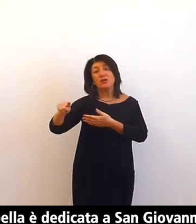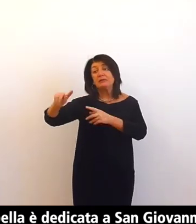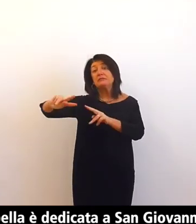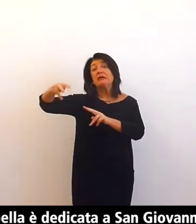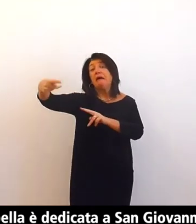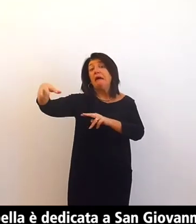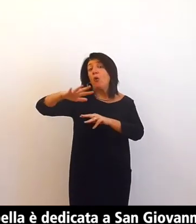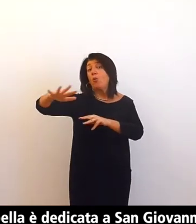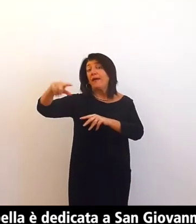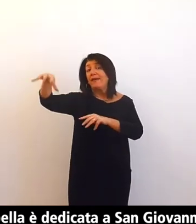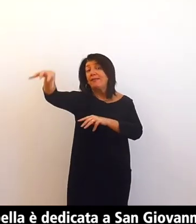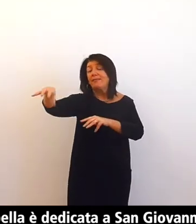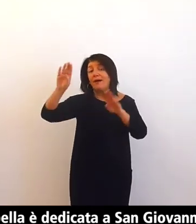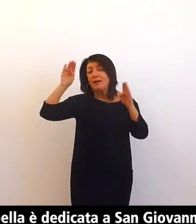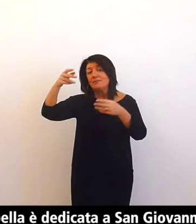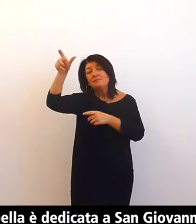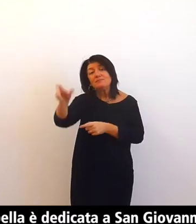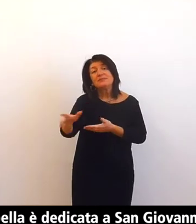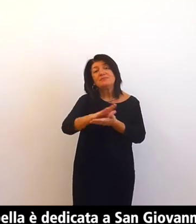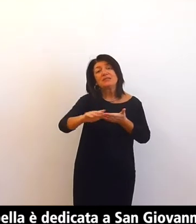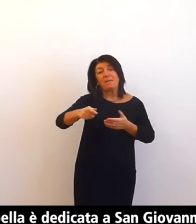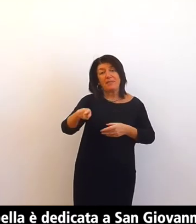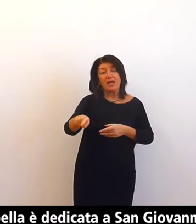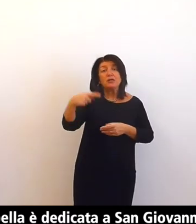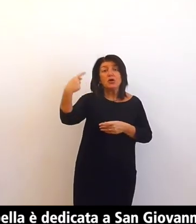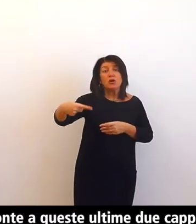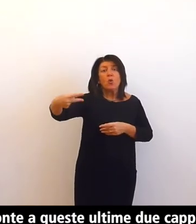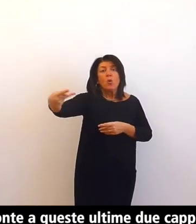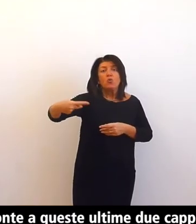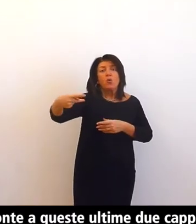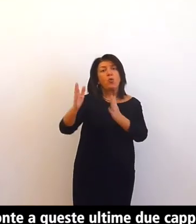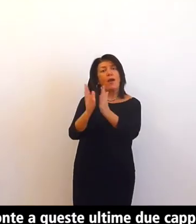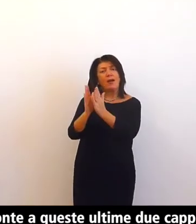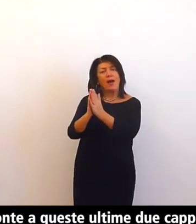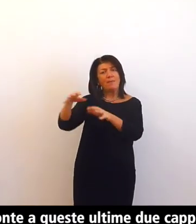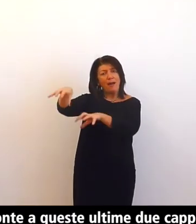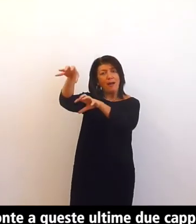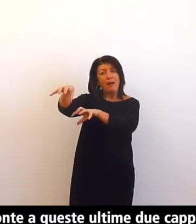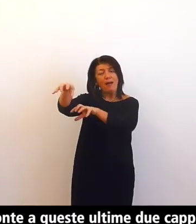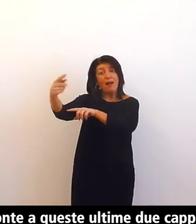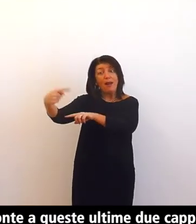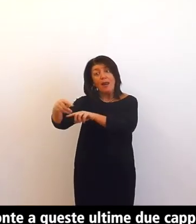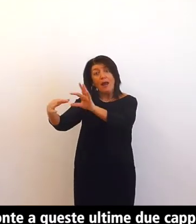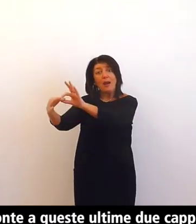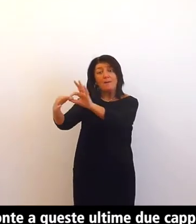Pietro di fronte a queste ultime due cappelle nella terza campata della navata